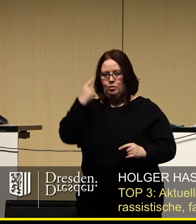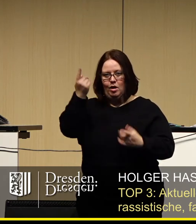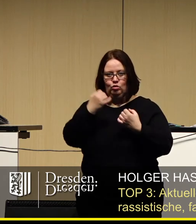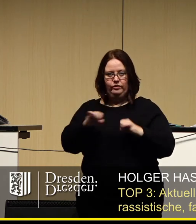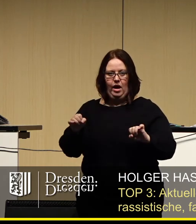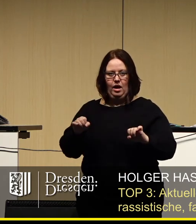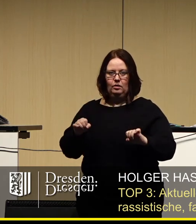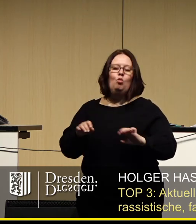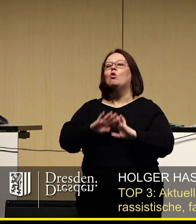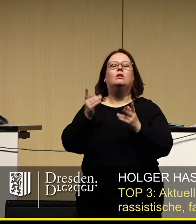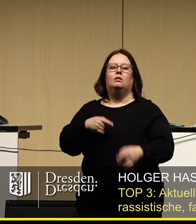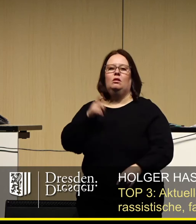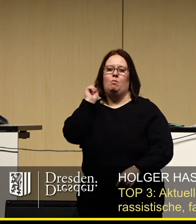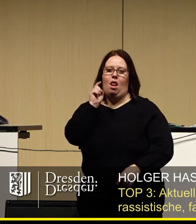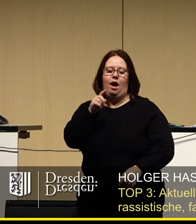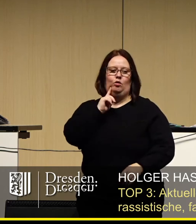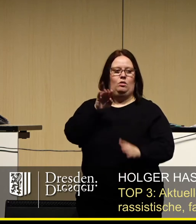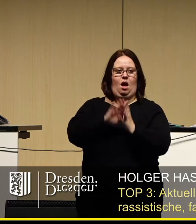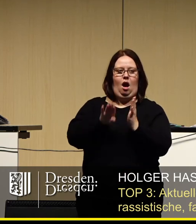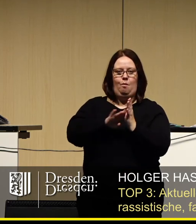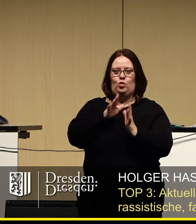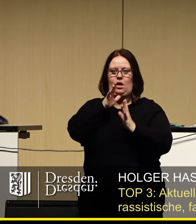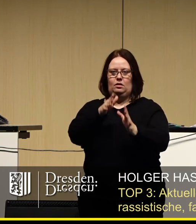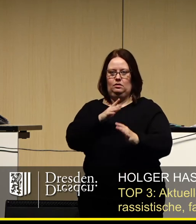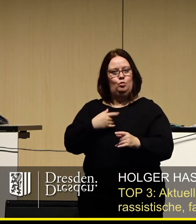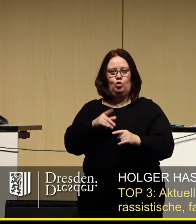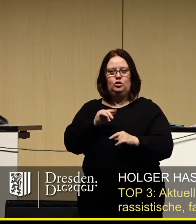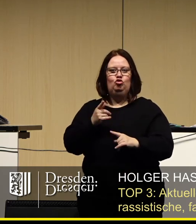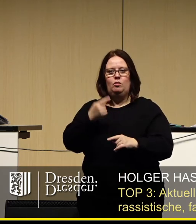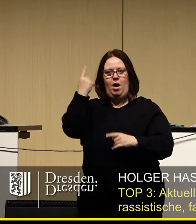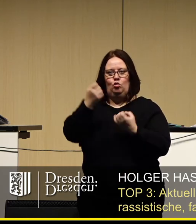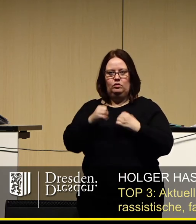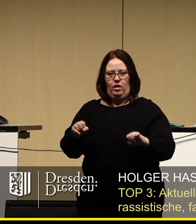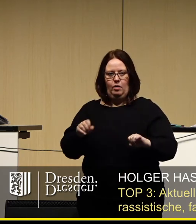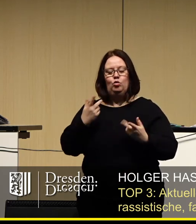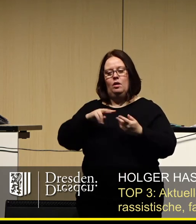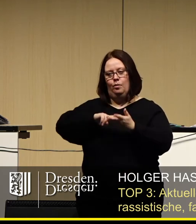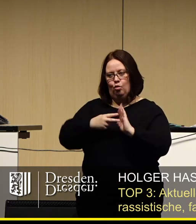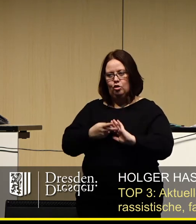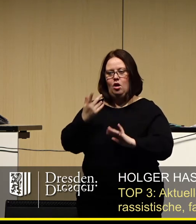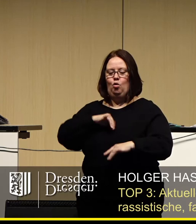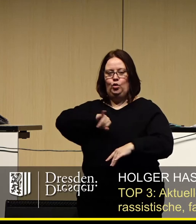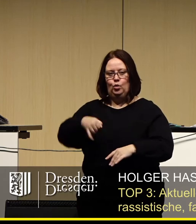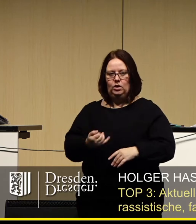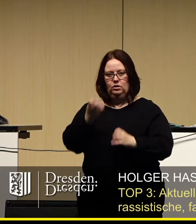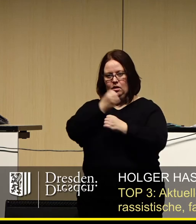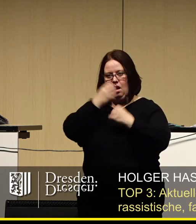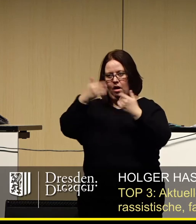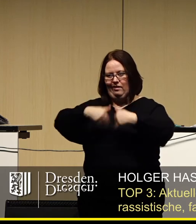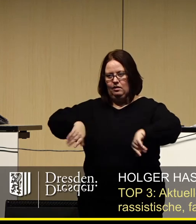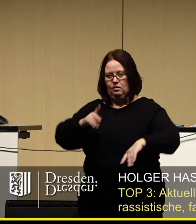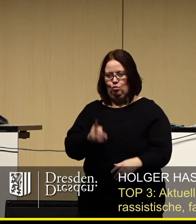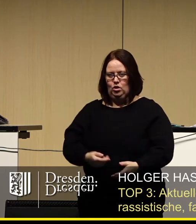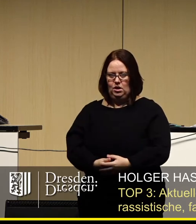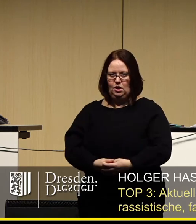ungestraft beleidigen, herabwürdigen und hetzen kann. Hier müssen wir politisch, aber auch juristisch klare Grenzen